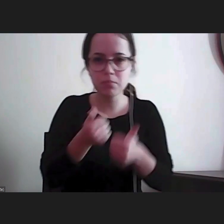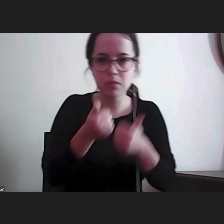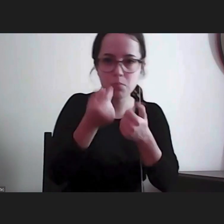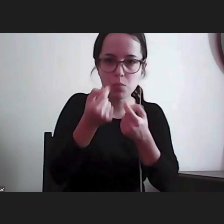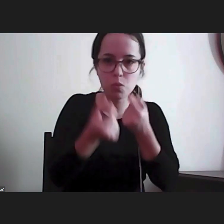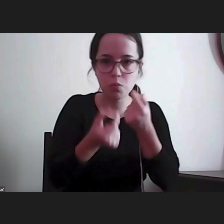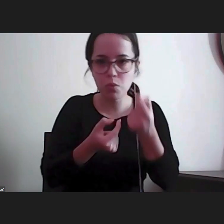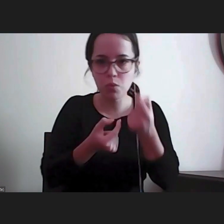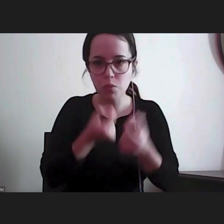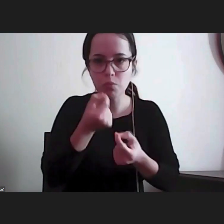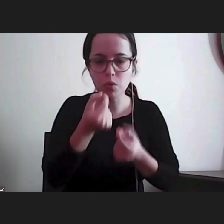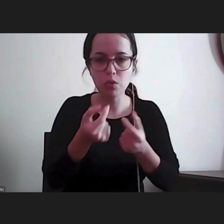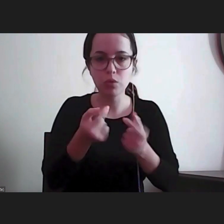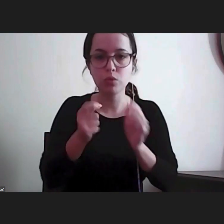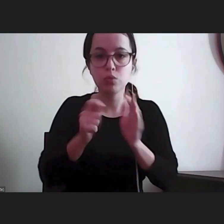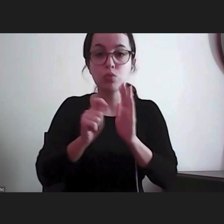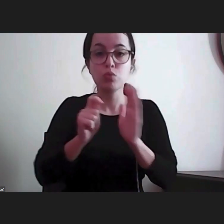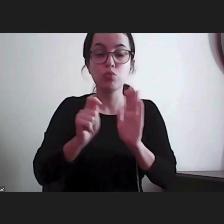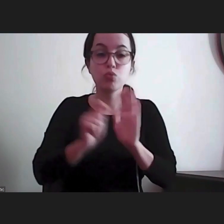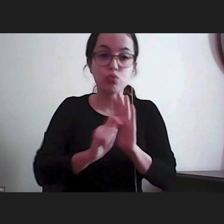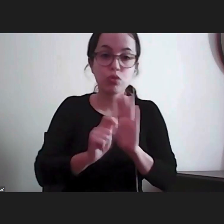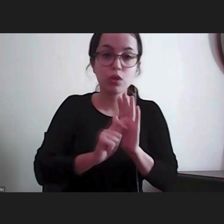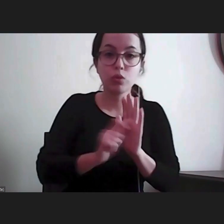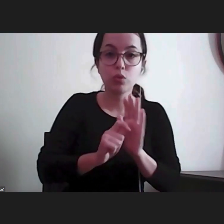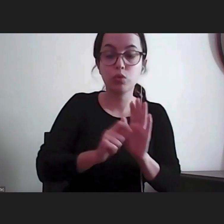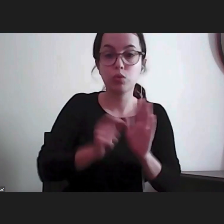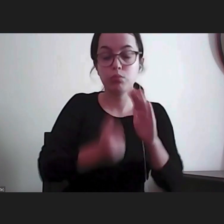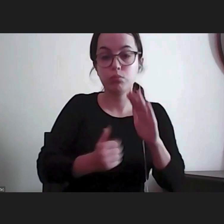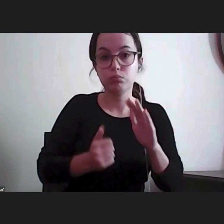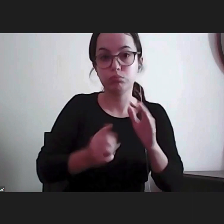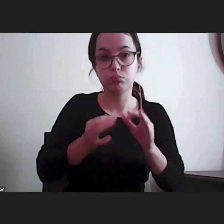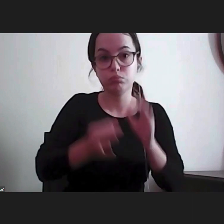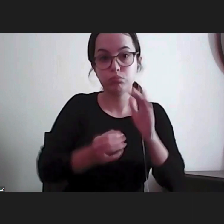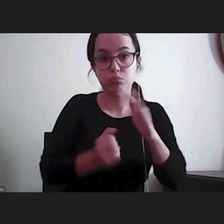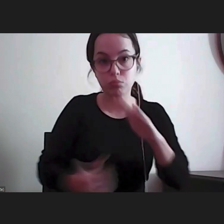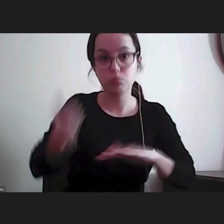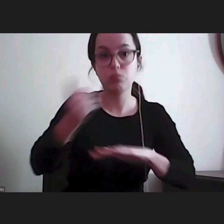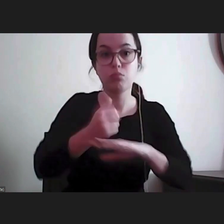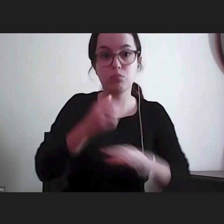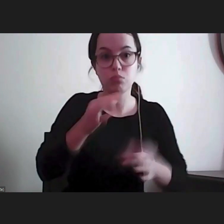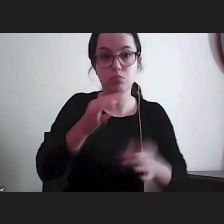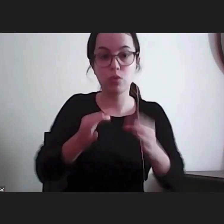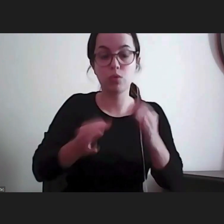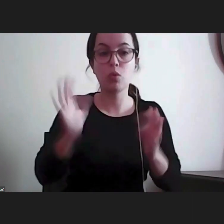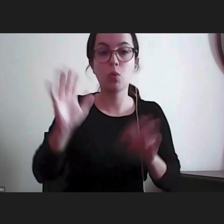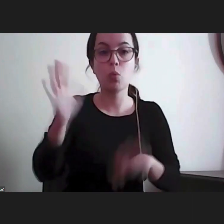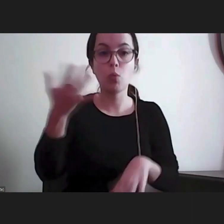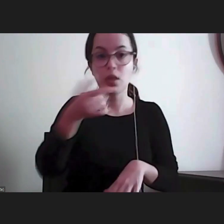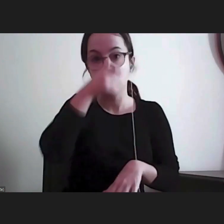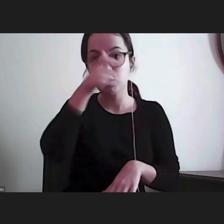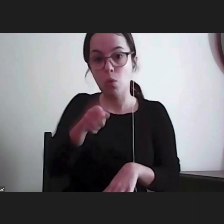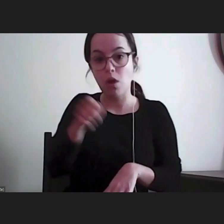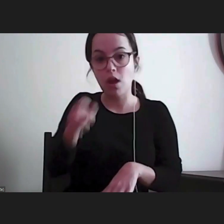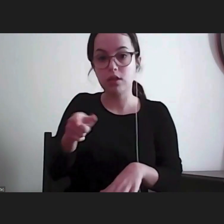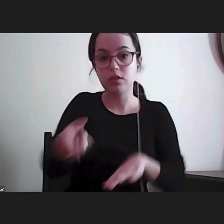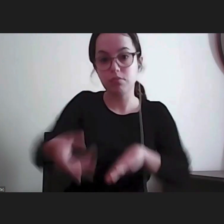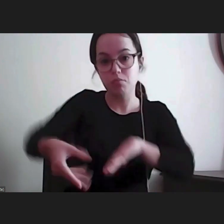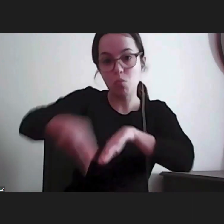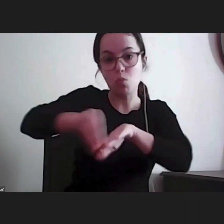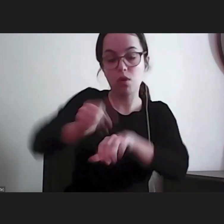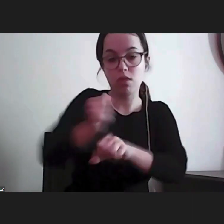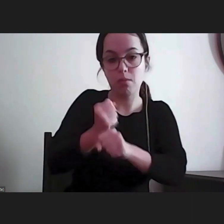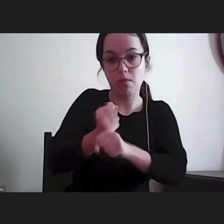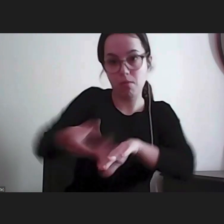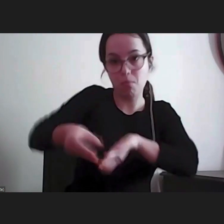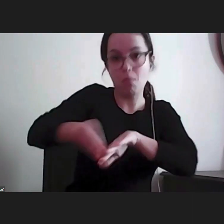o estatuto do Provedor de Justiça é que, quando o Provedor recebe estas novas competências, estas novas funções,